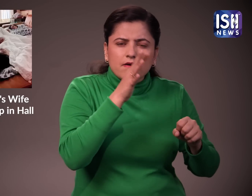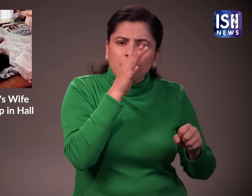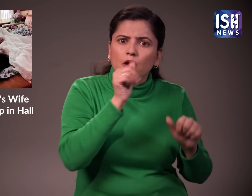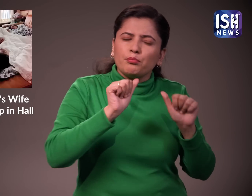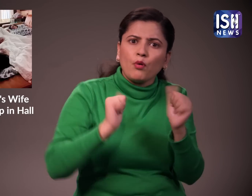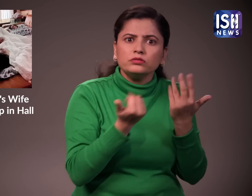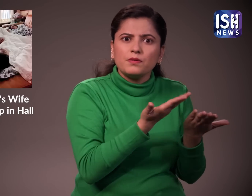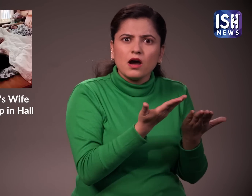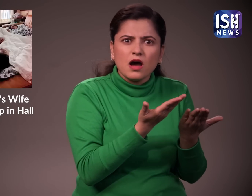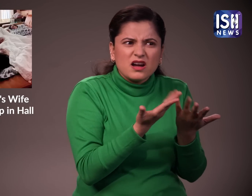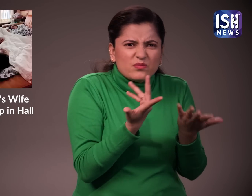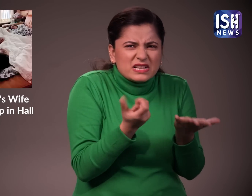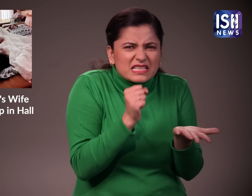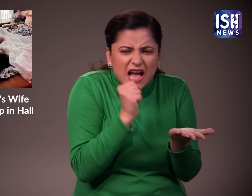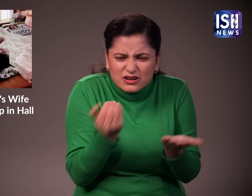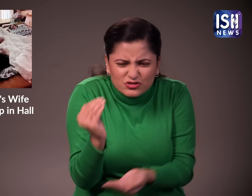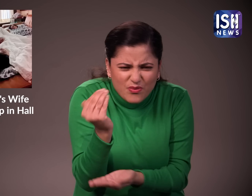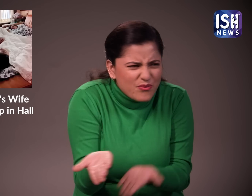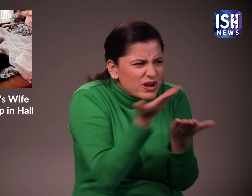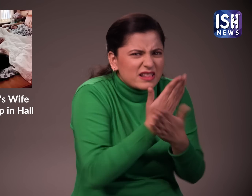कि उसकी मा जूट क्यों बोल रही है